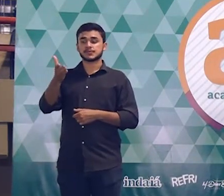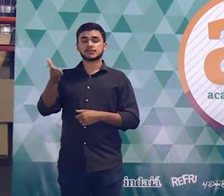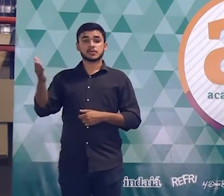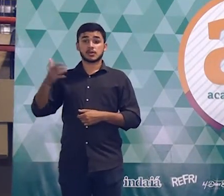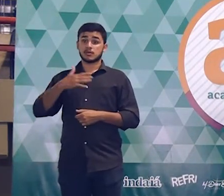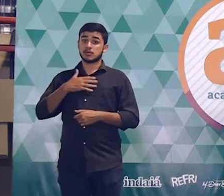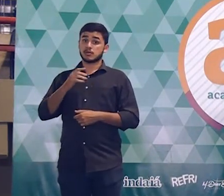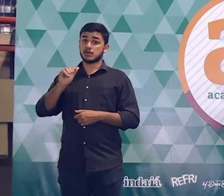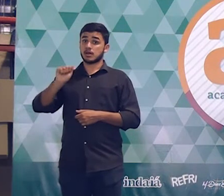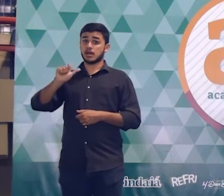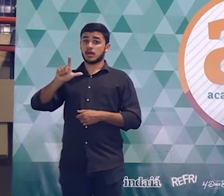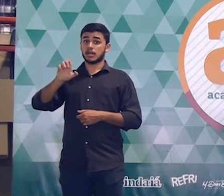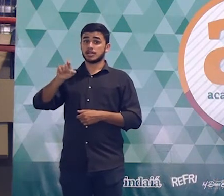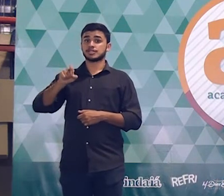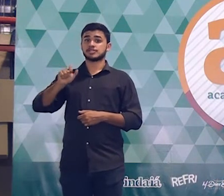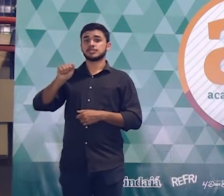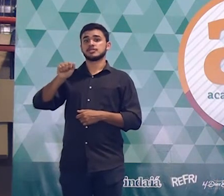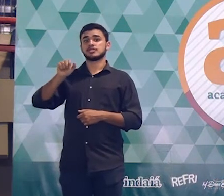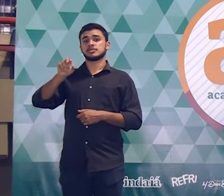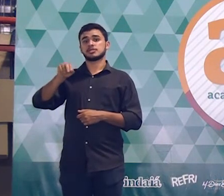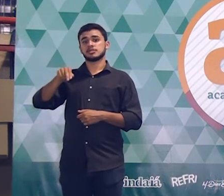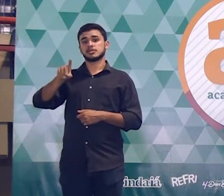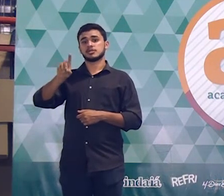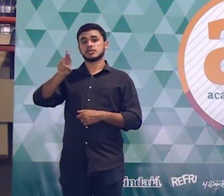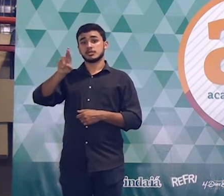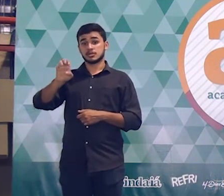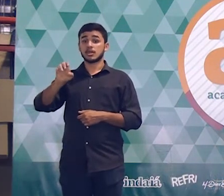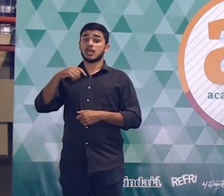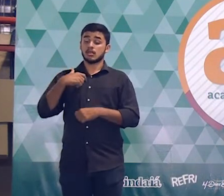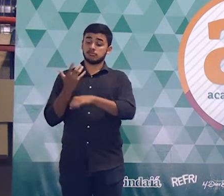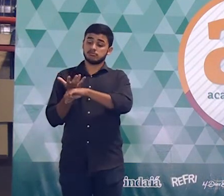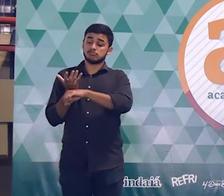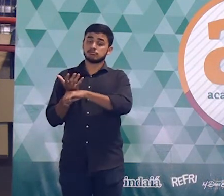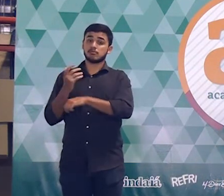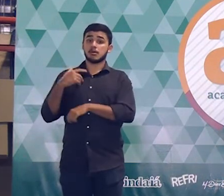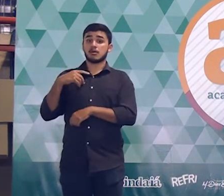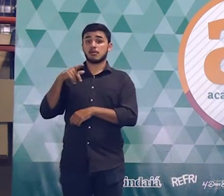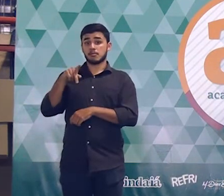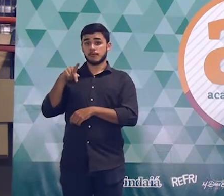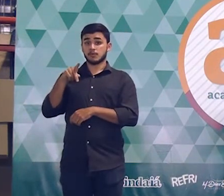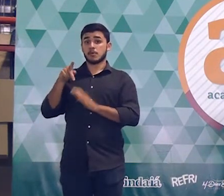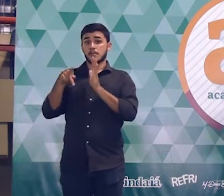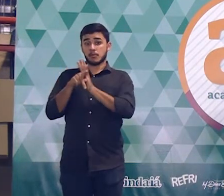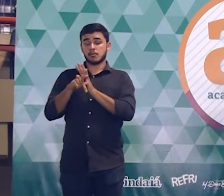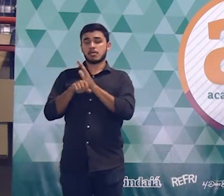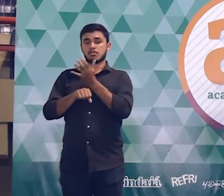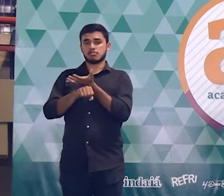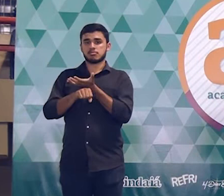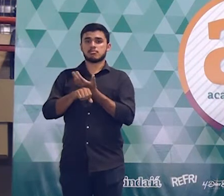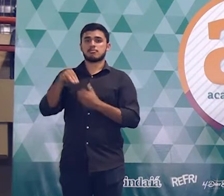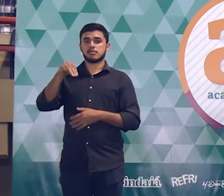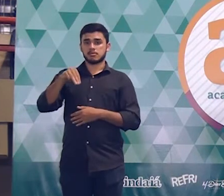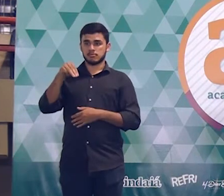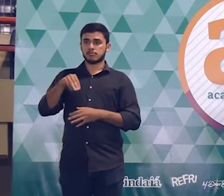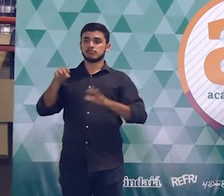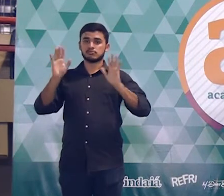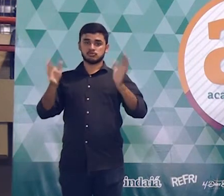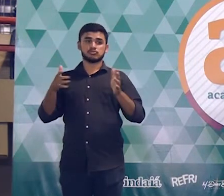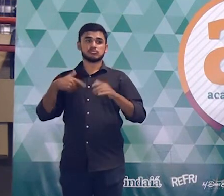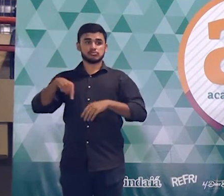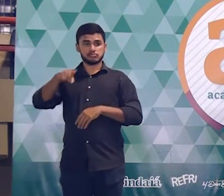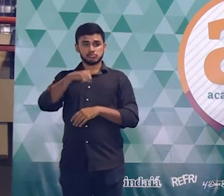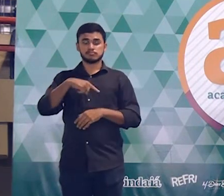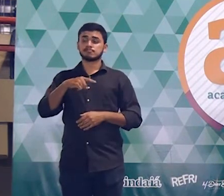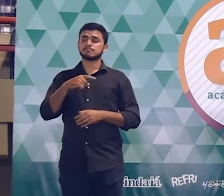Sou o professor Alexandre Moura, professor de matemática. Hoje a gente vai trabalhar um tema que vocês já têm uma certa